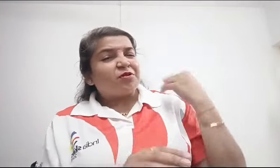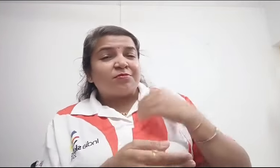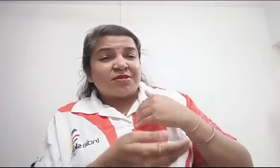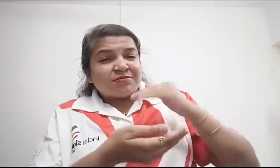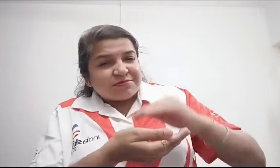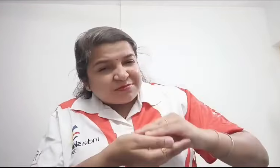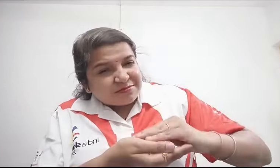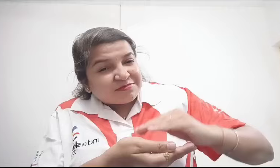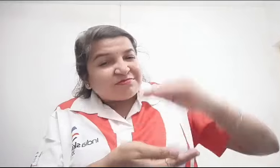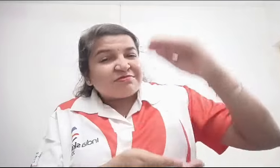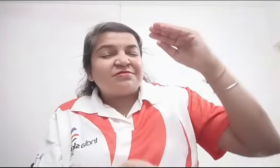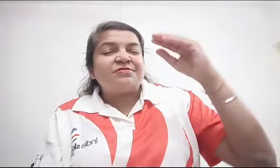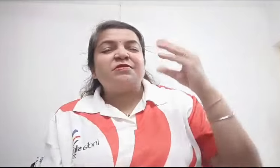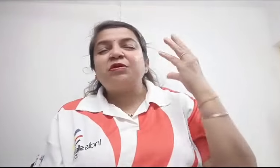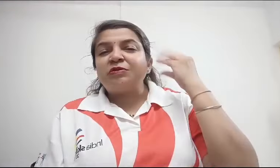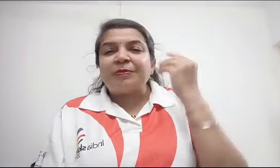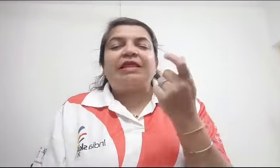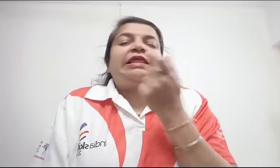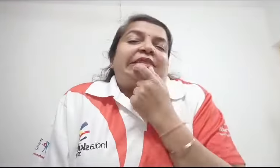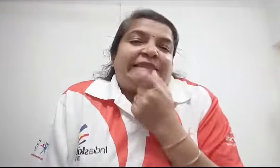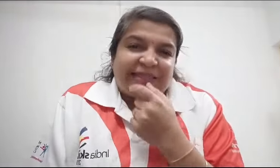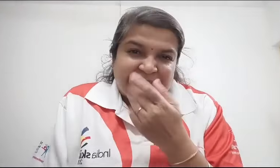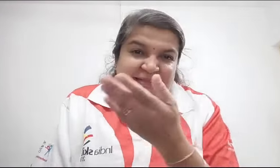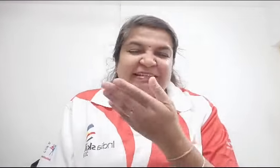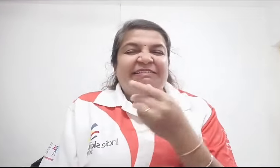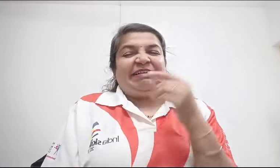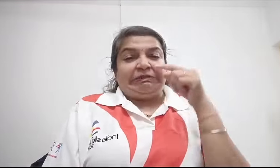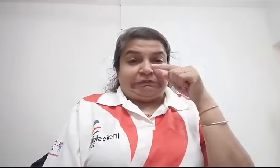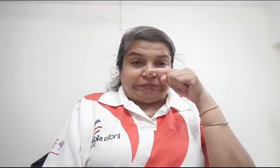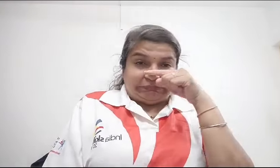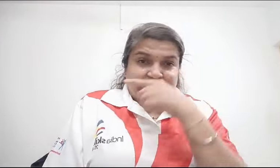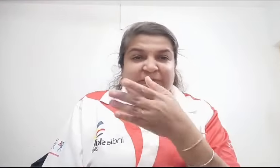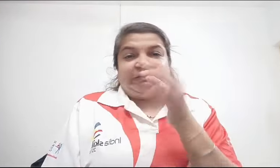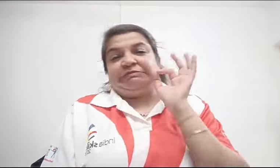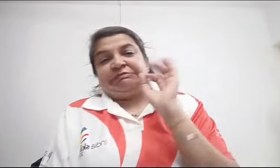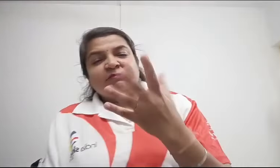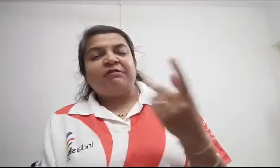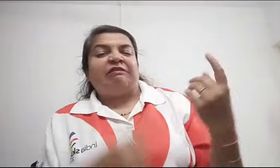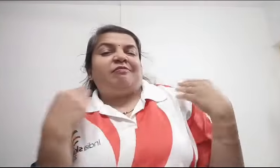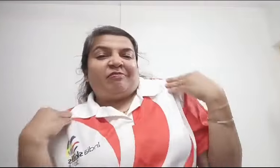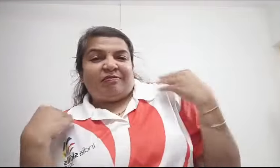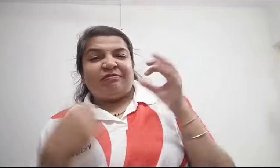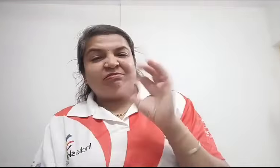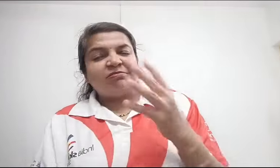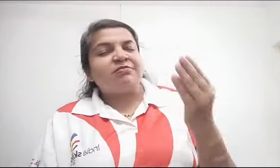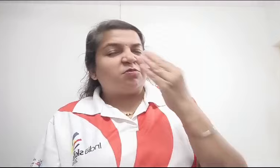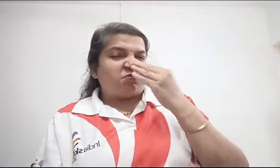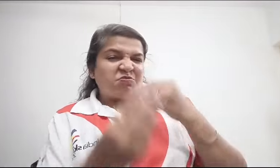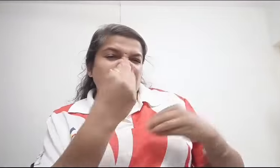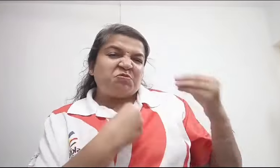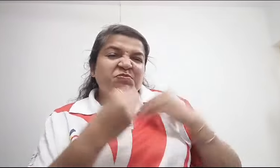बट मैं जब बच्चमन में नॉर्मल बच्चों से खेलती थी या उनके साथ कुछ